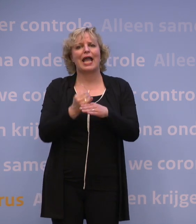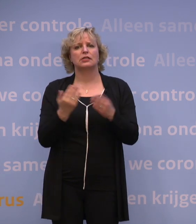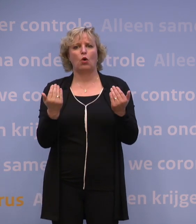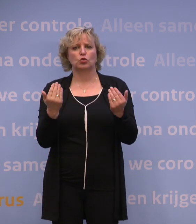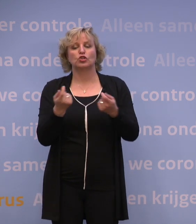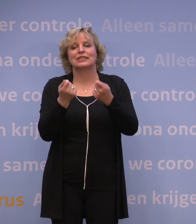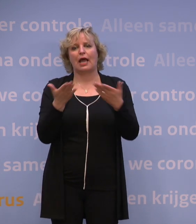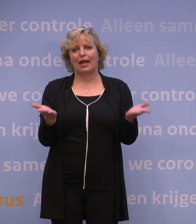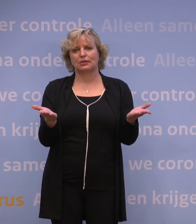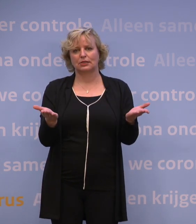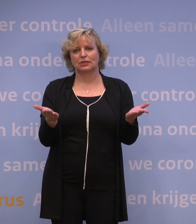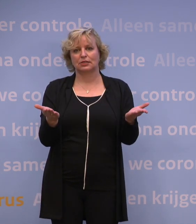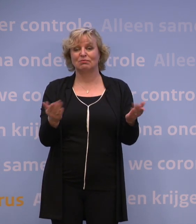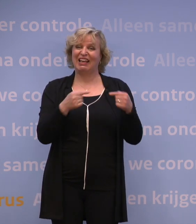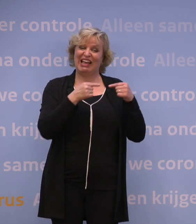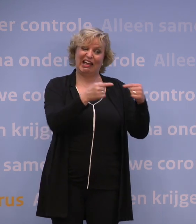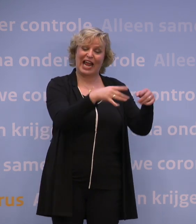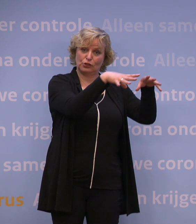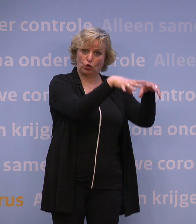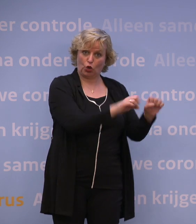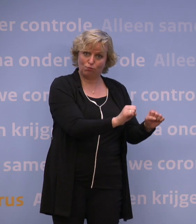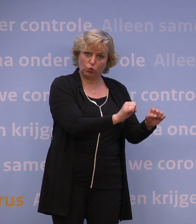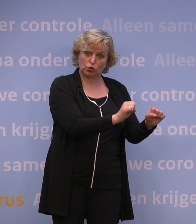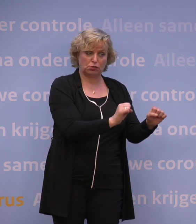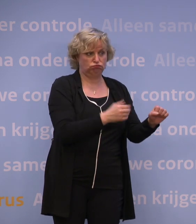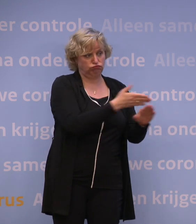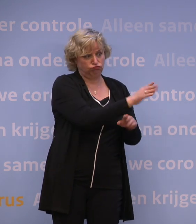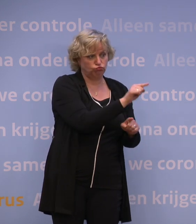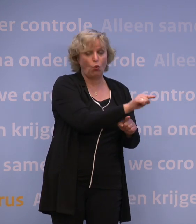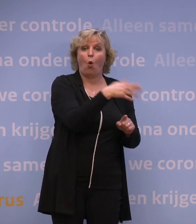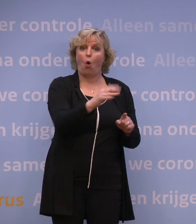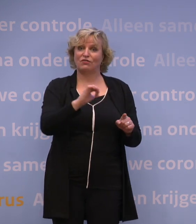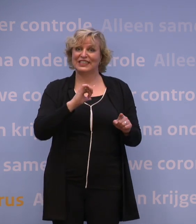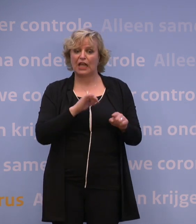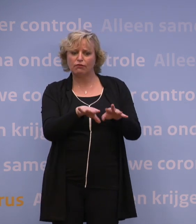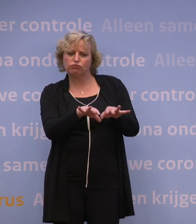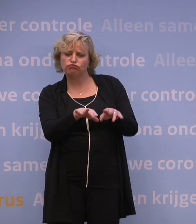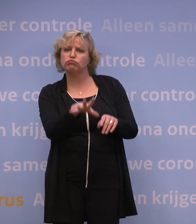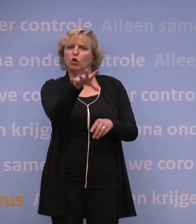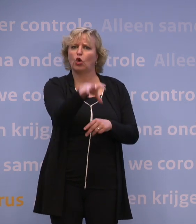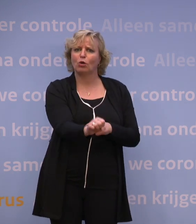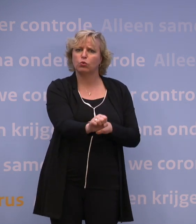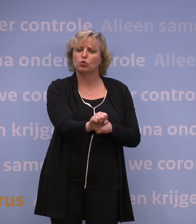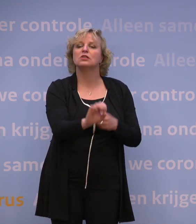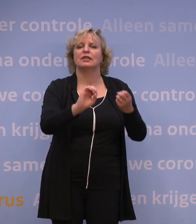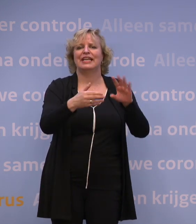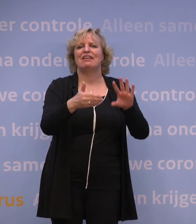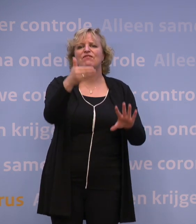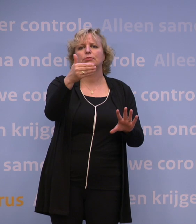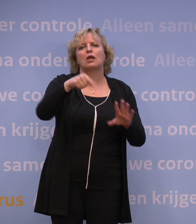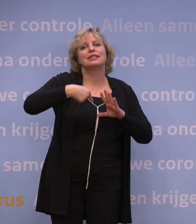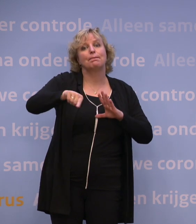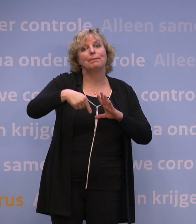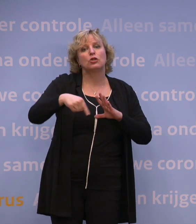Via de aanbieder waarbij je je reis geboekt hebt, of als je je reis zelf georganiseerd hebt, online, via een site die we